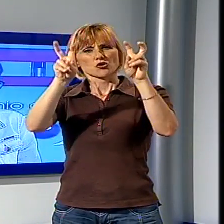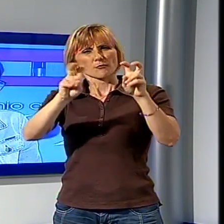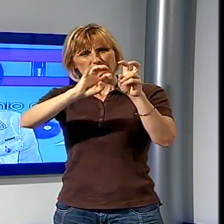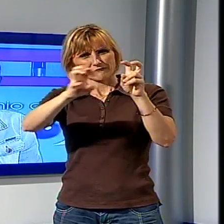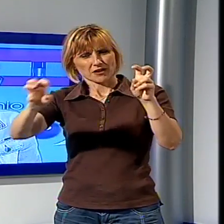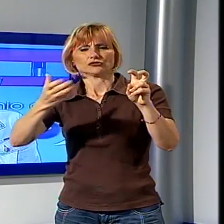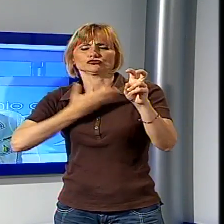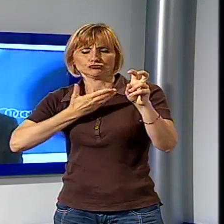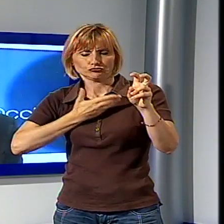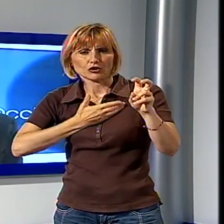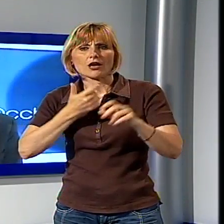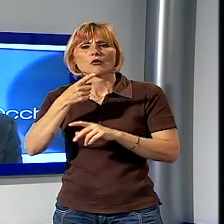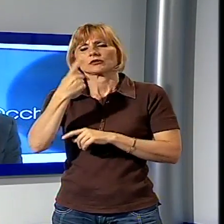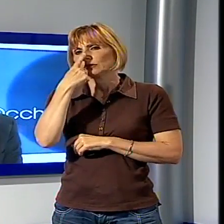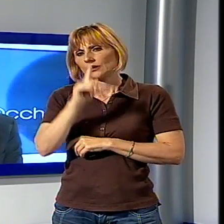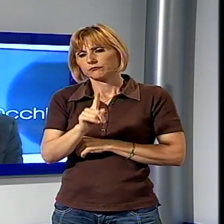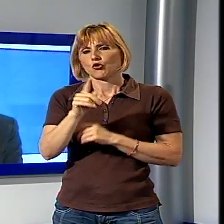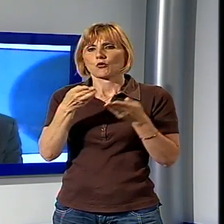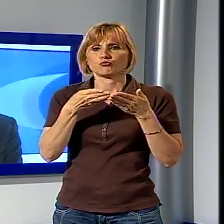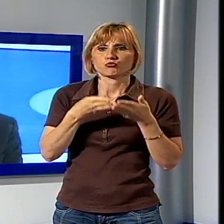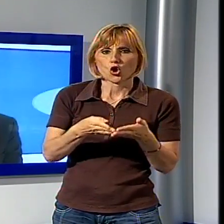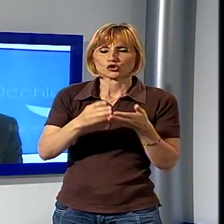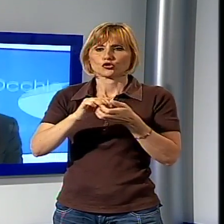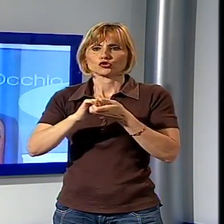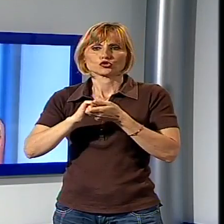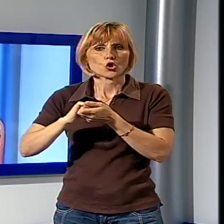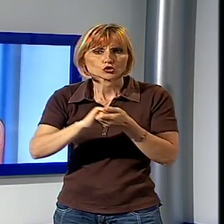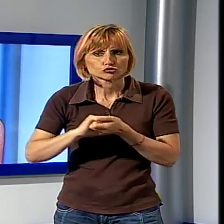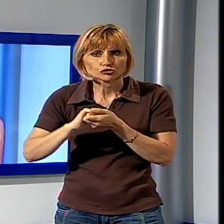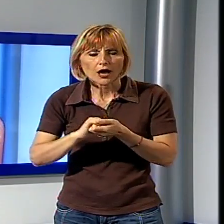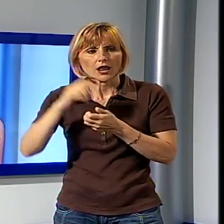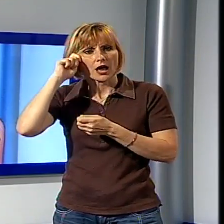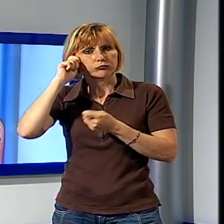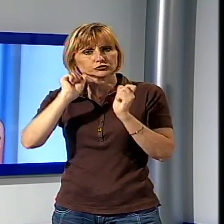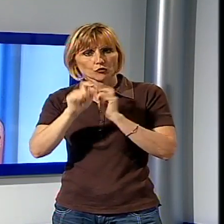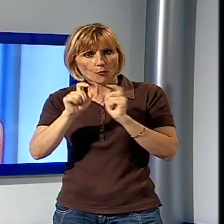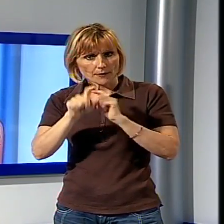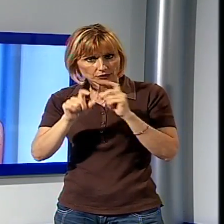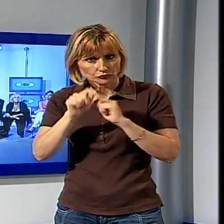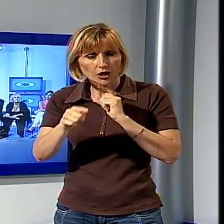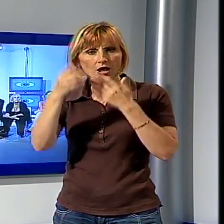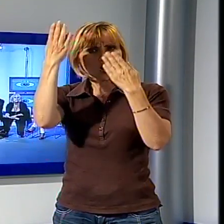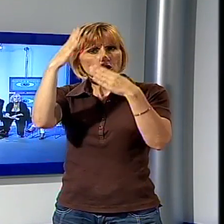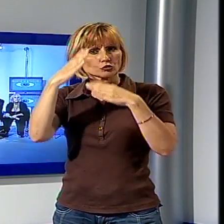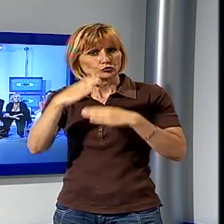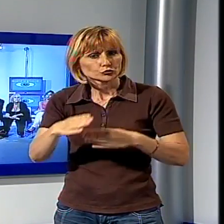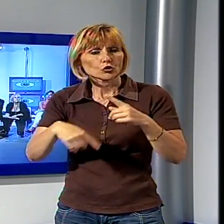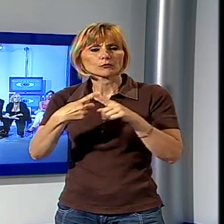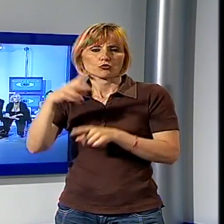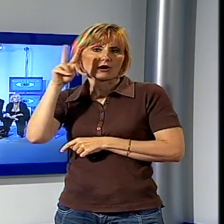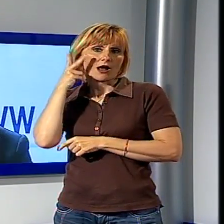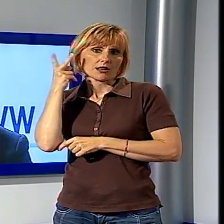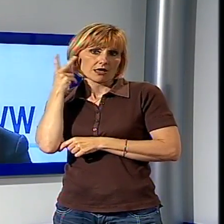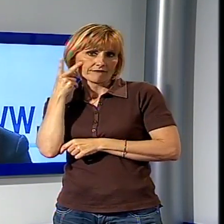in studio a Del Ghingaro e Poletti quelli del porto, del sociale, dell'abusivismo commerciale della cementificazione, del carnevale